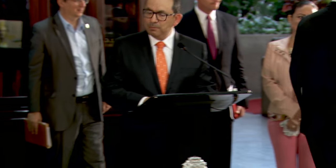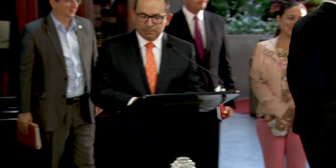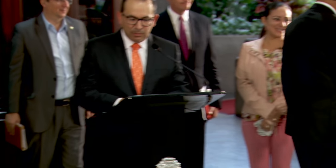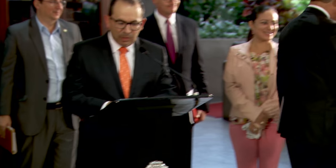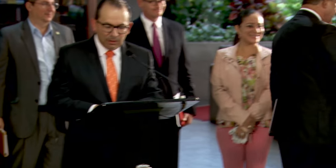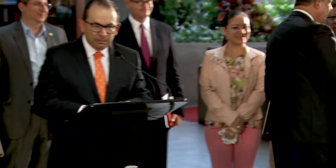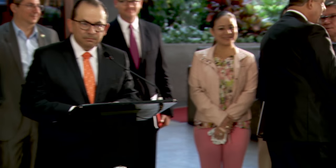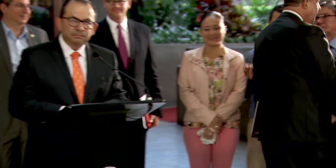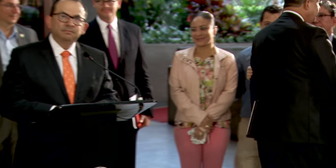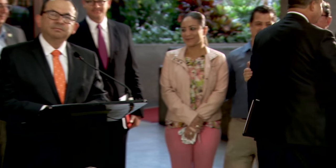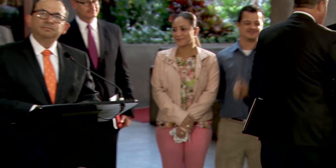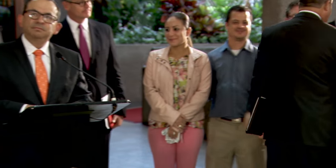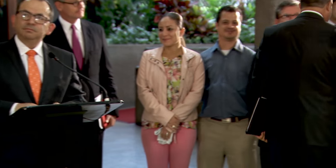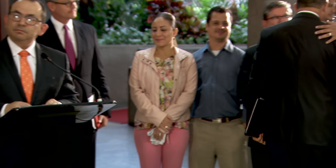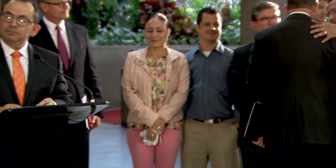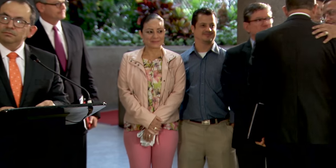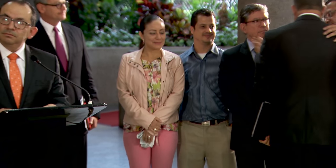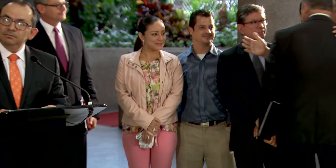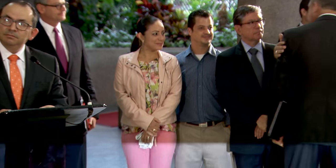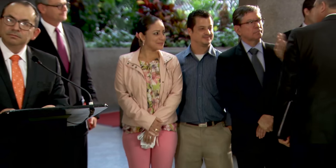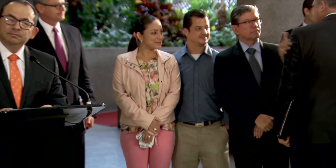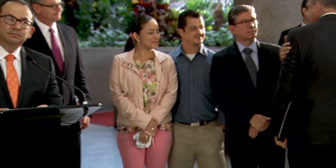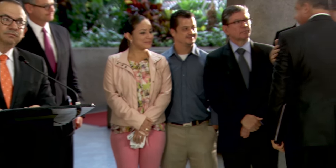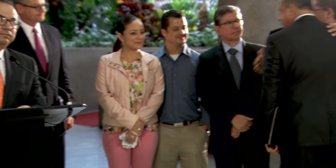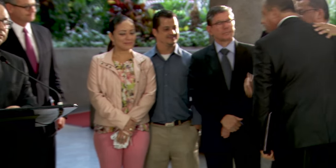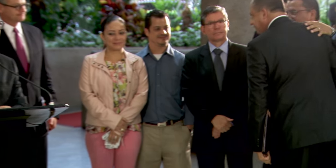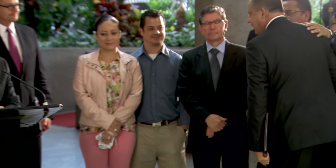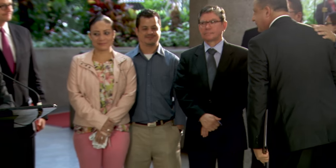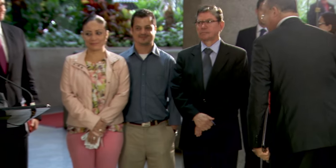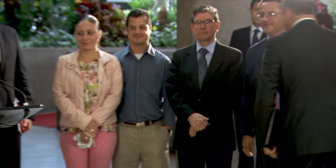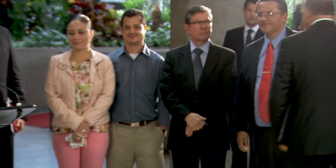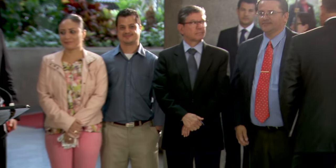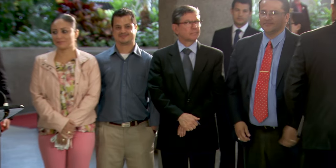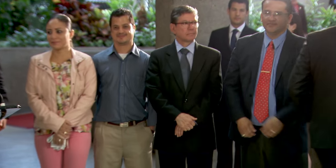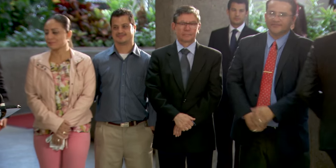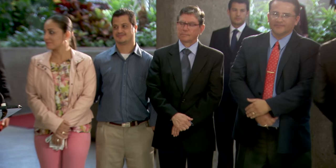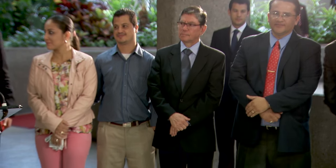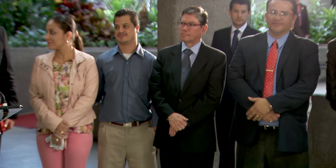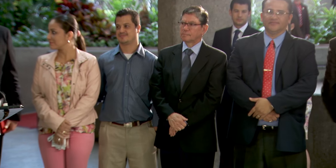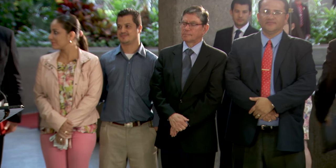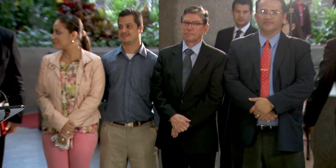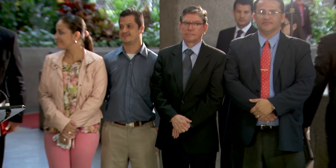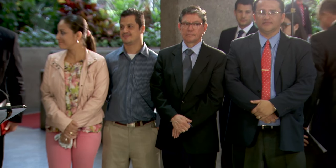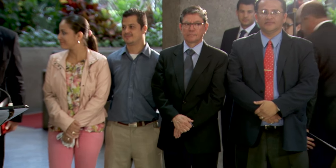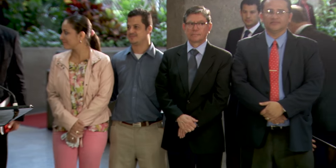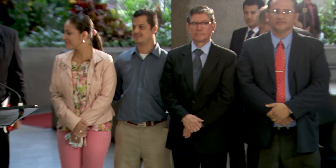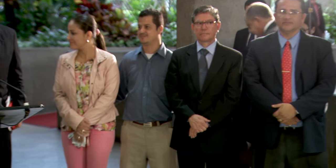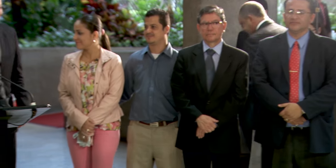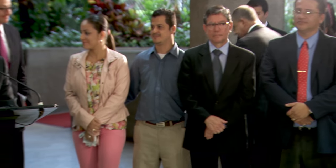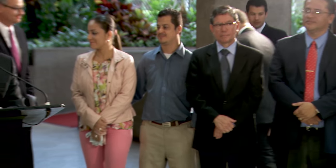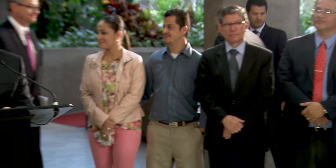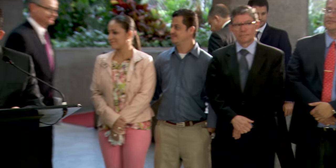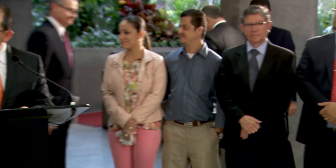Quería complementar la pregunta sobre